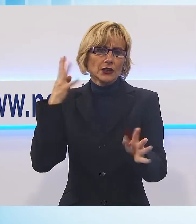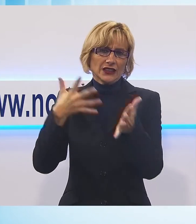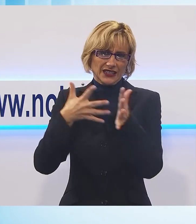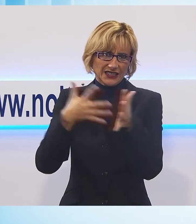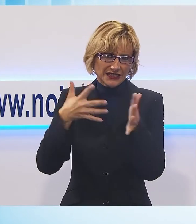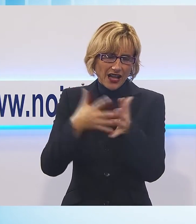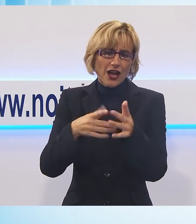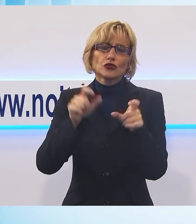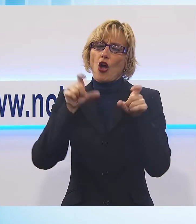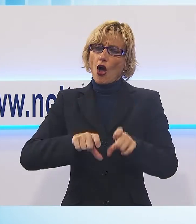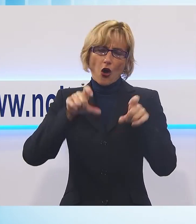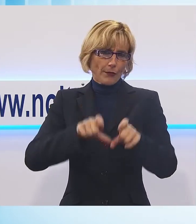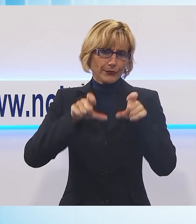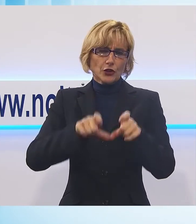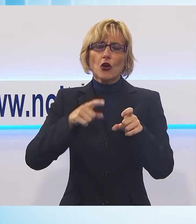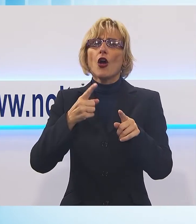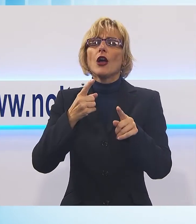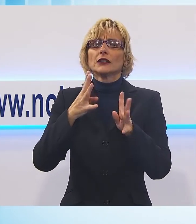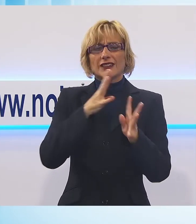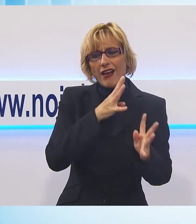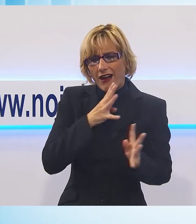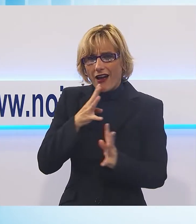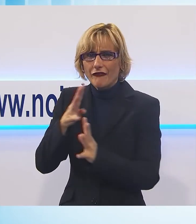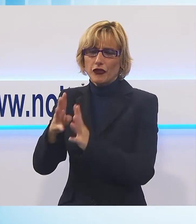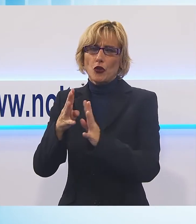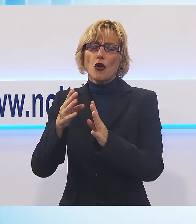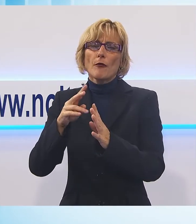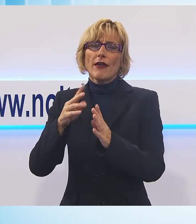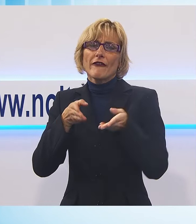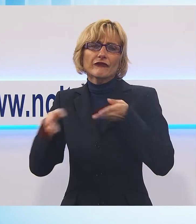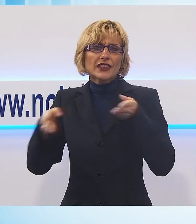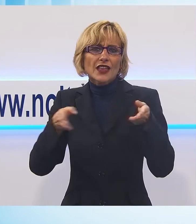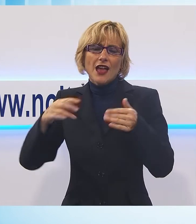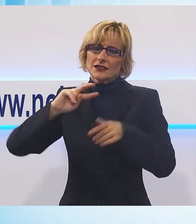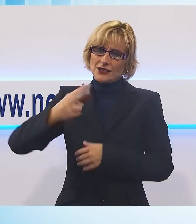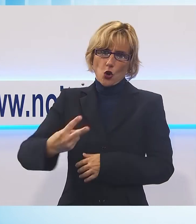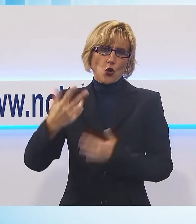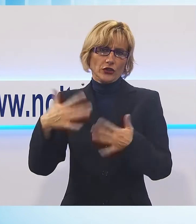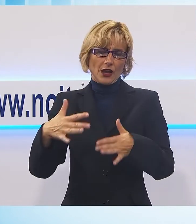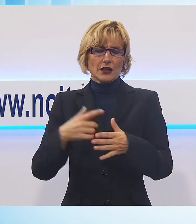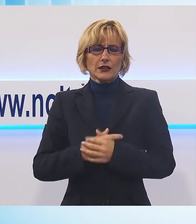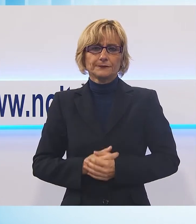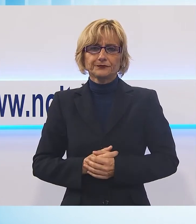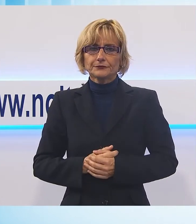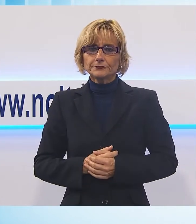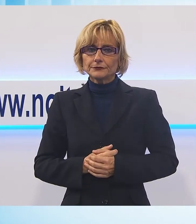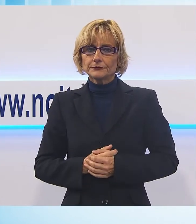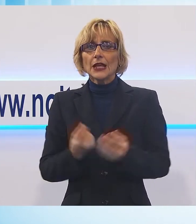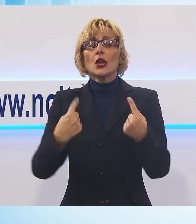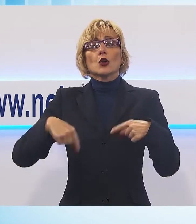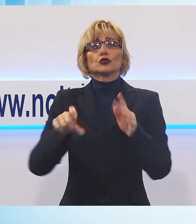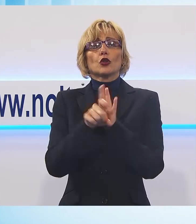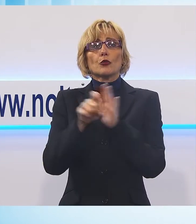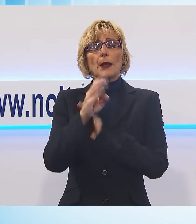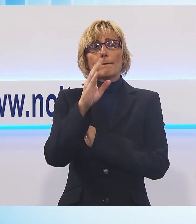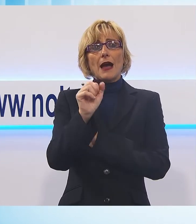accertamenti del caso è stato necessario deviare il traffico su vie secondarie Acceso consiglio comunale